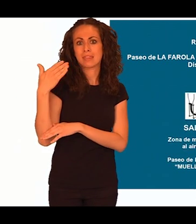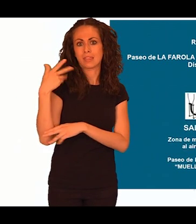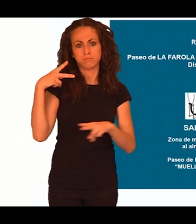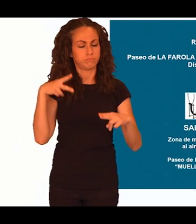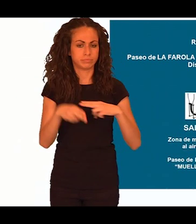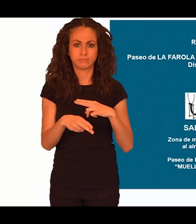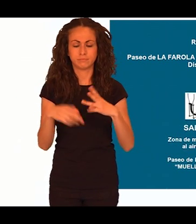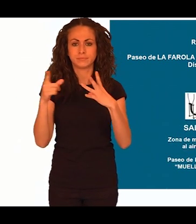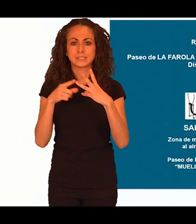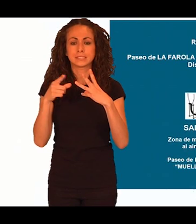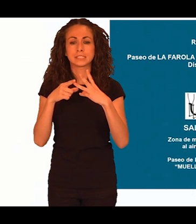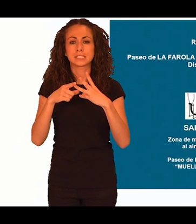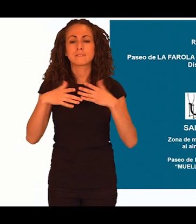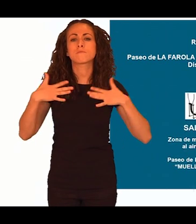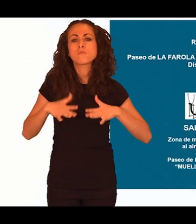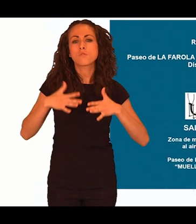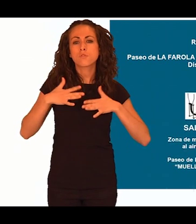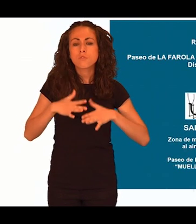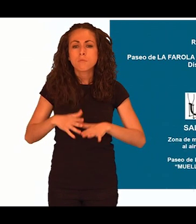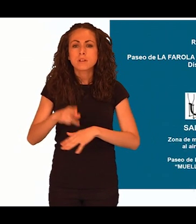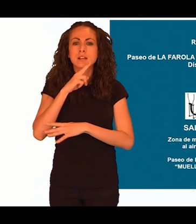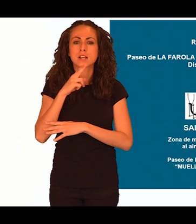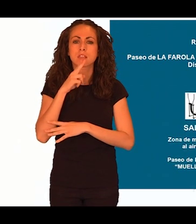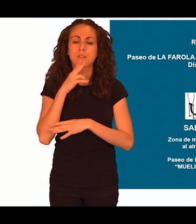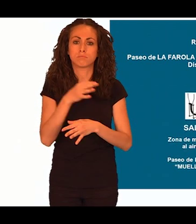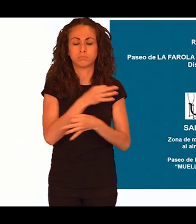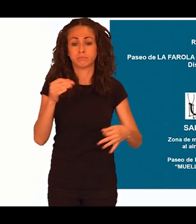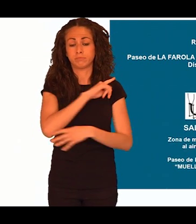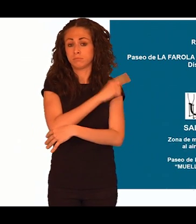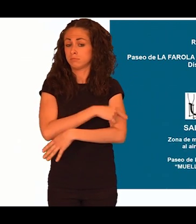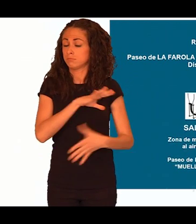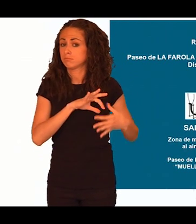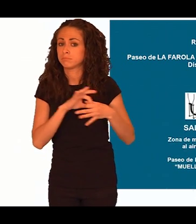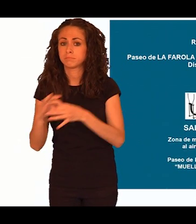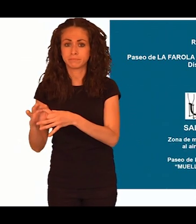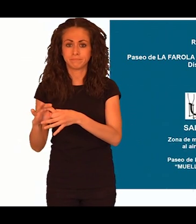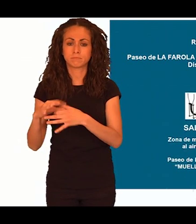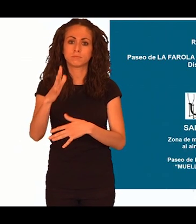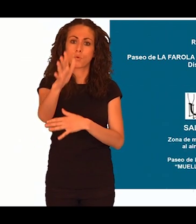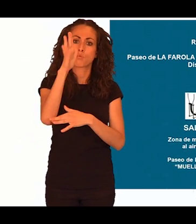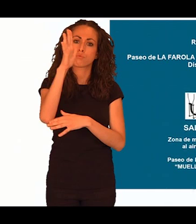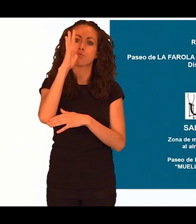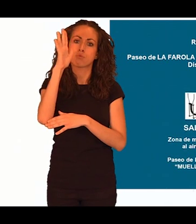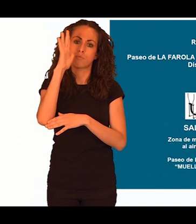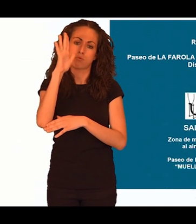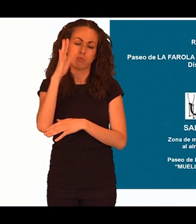calzado adecuado para hacer deporte y no olvide hidratarse de forma continua Beba pocas cantidades de líquidos pero frecuentemente